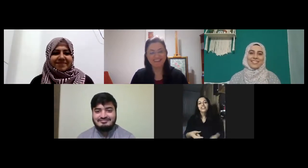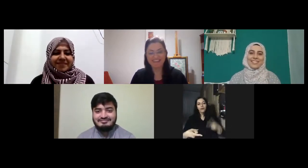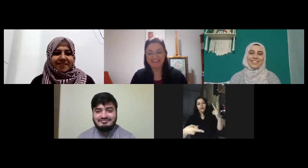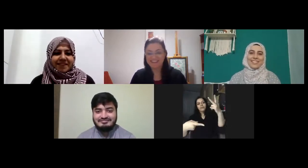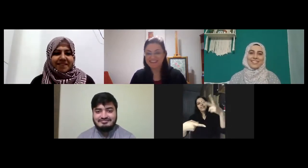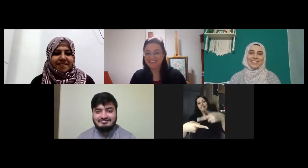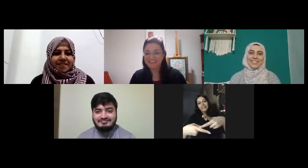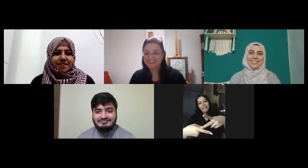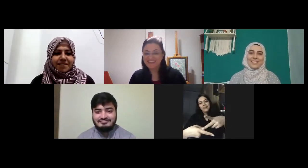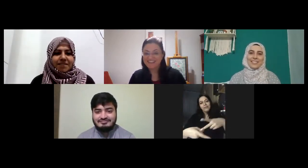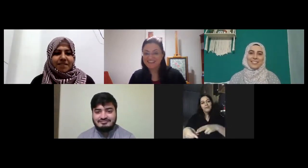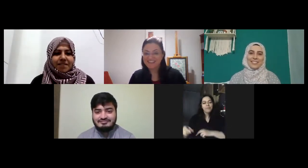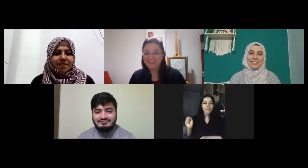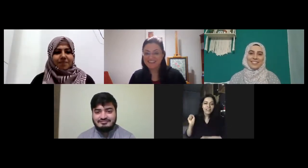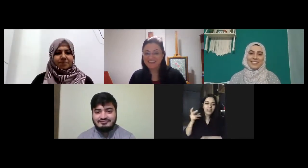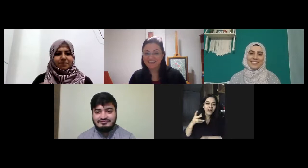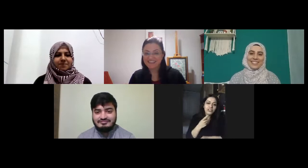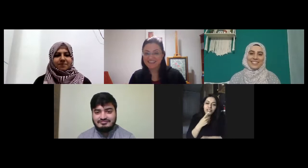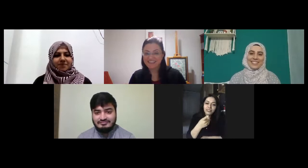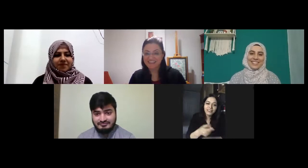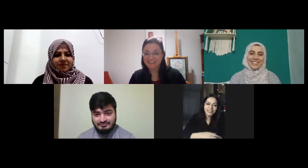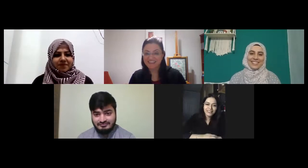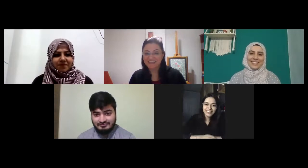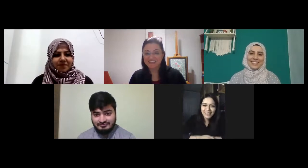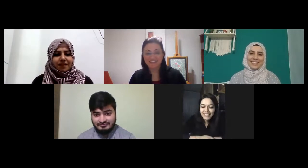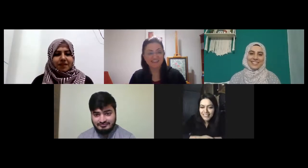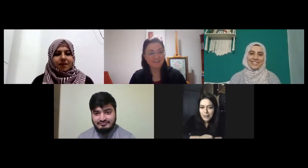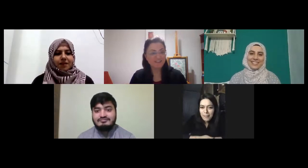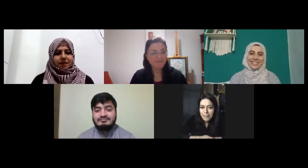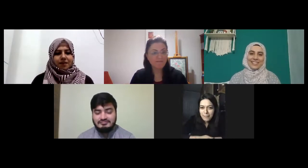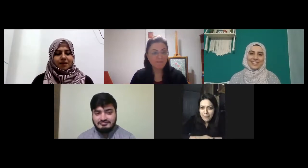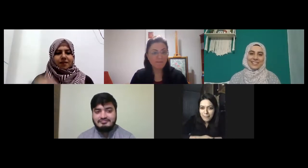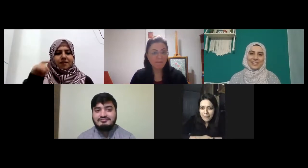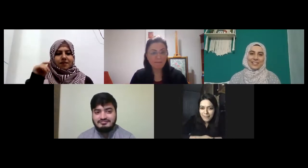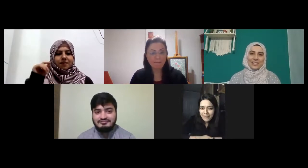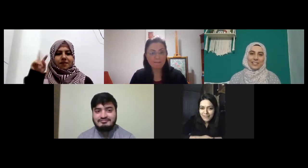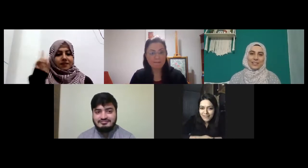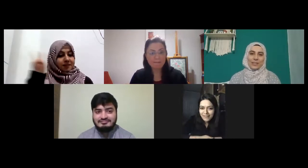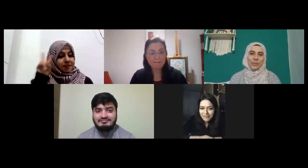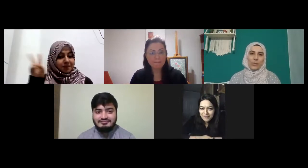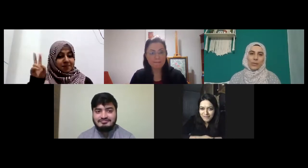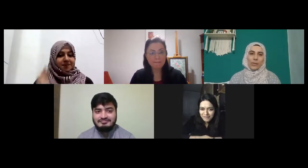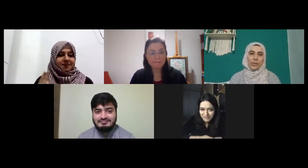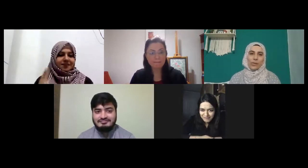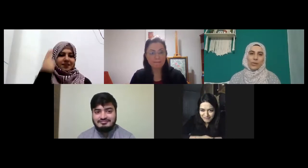şöyle bir an Zeynep kaç yaşındasın aha yirmi yedi